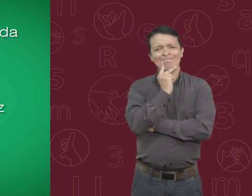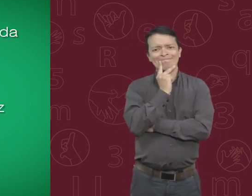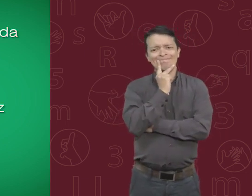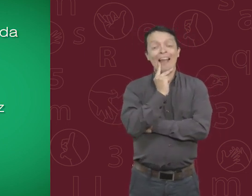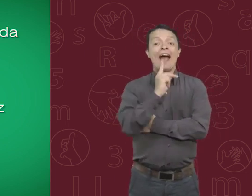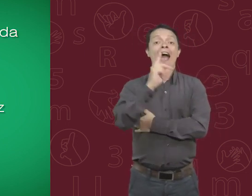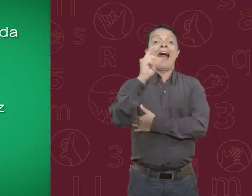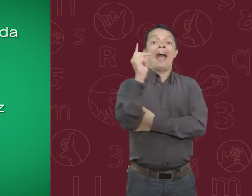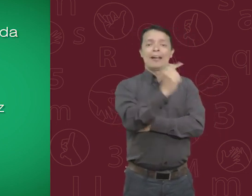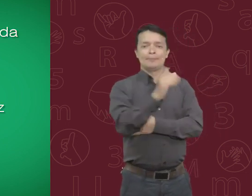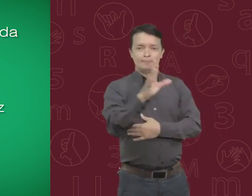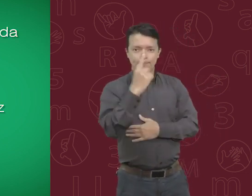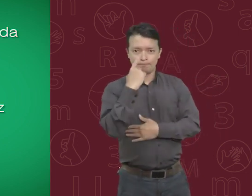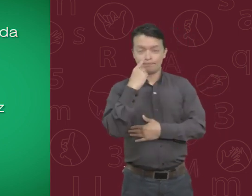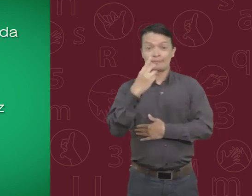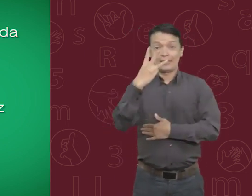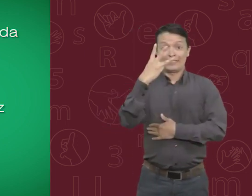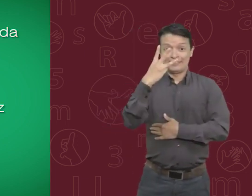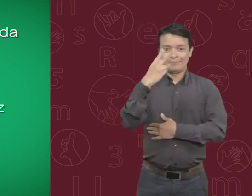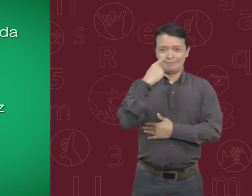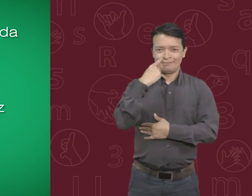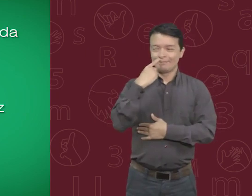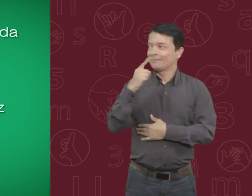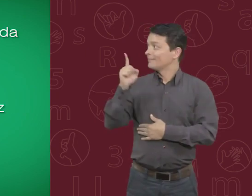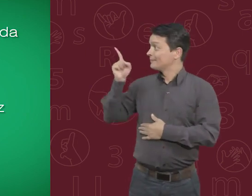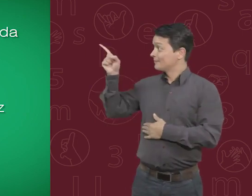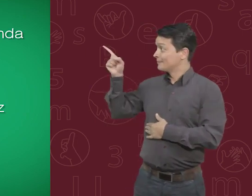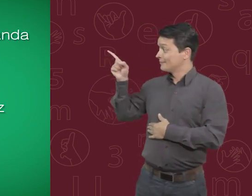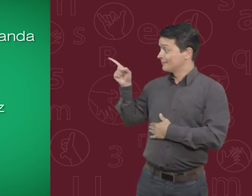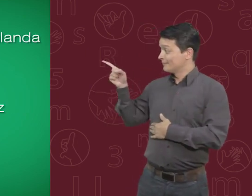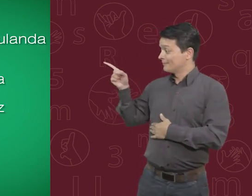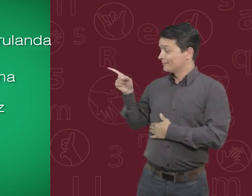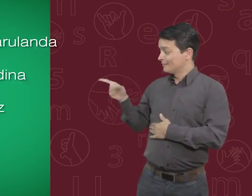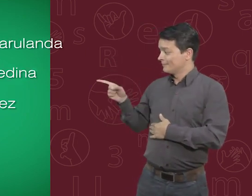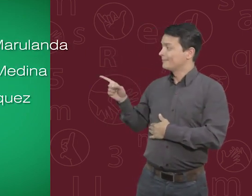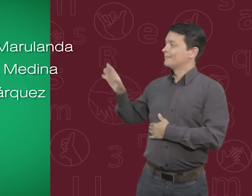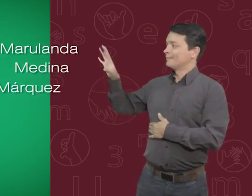Ya sé. Tenemos tres estudiantes cuyos apellidos empiezan por M.